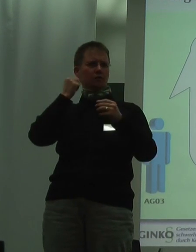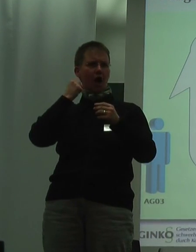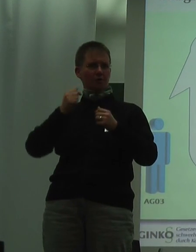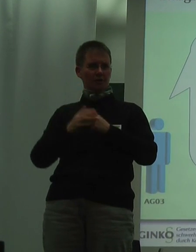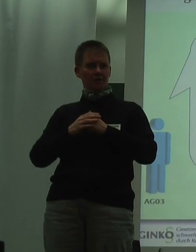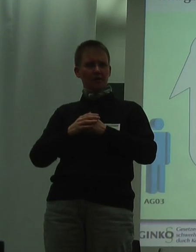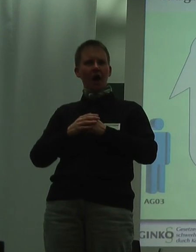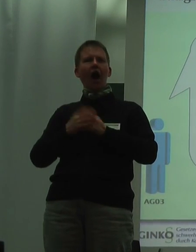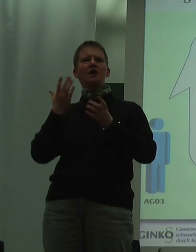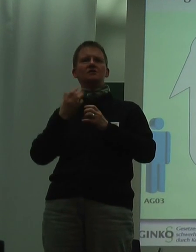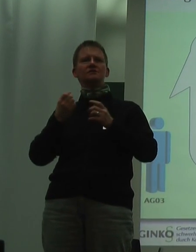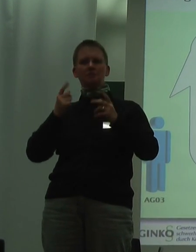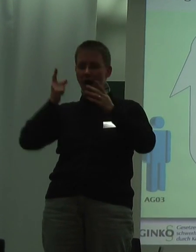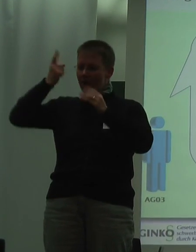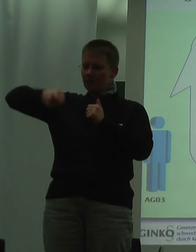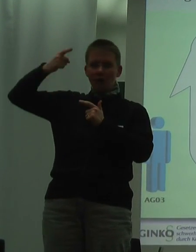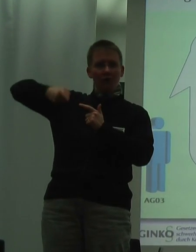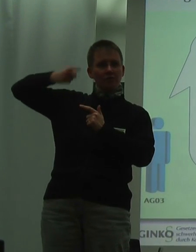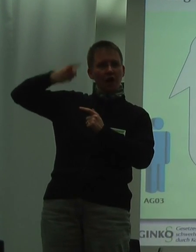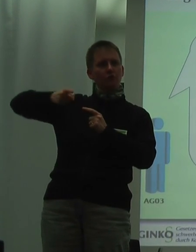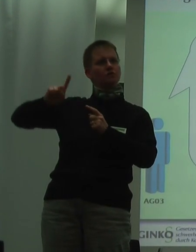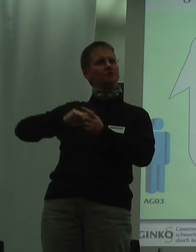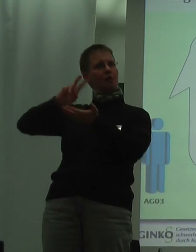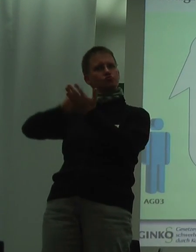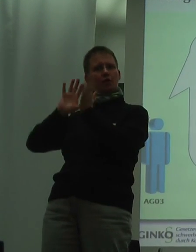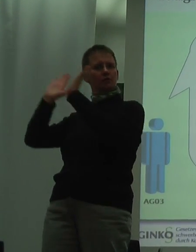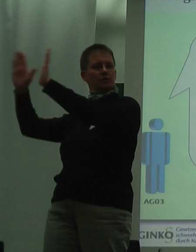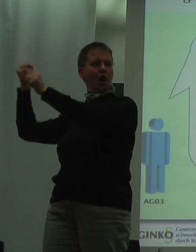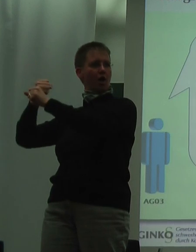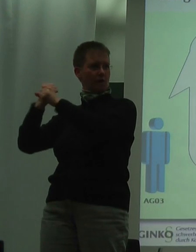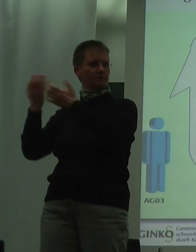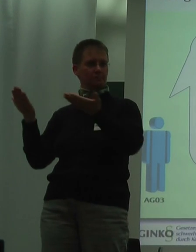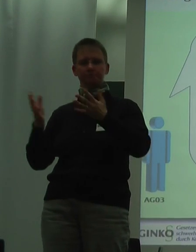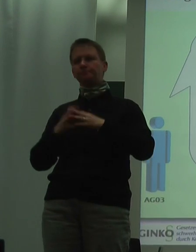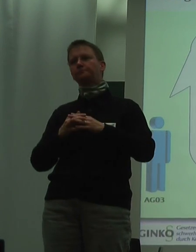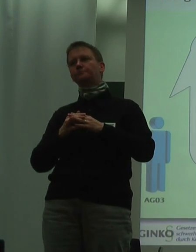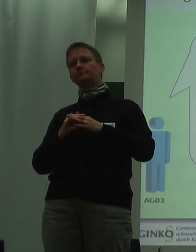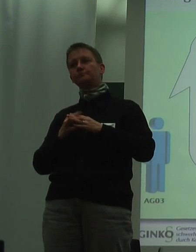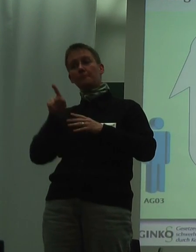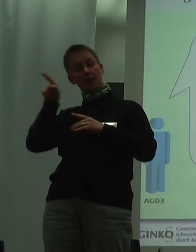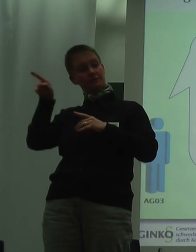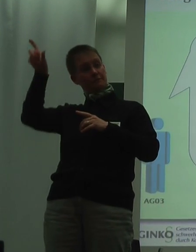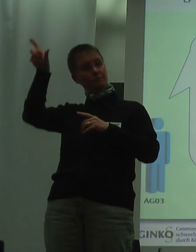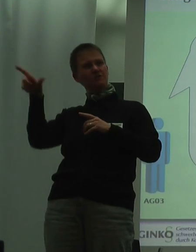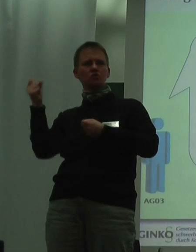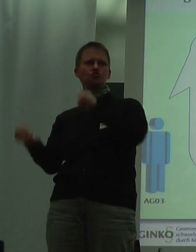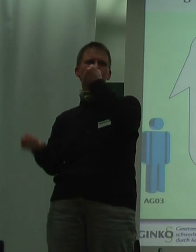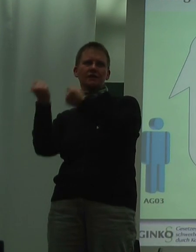sodass sie nicht unter ständiger Anweisung, sondern weitgehend selbstständig arbeiten kann. Es ist natürlich für sie sehr schwierig. Oder sagen wir mal,